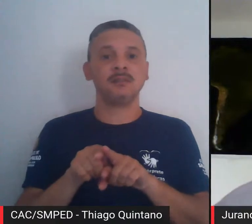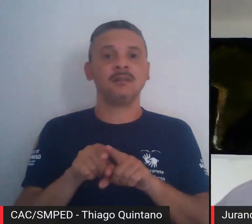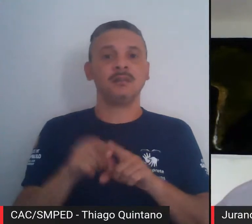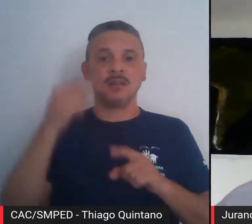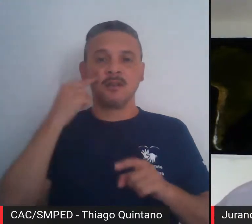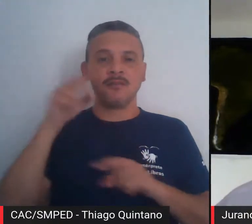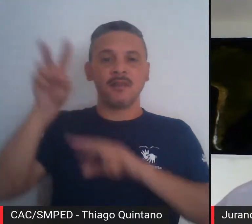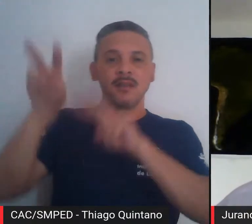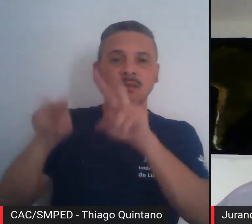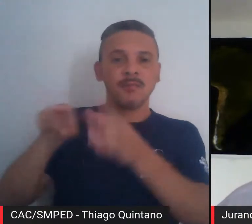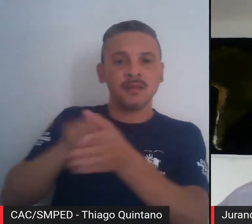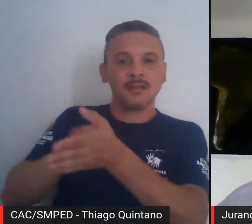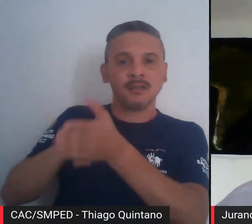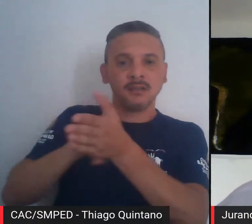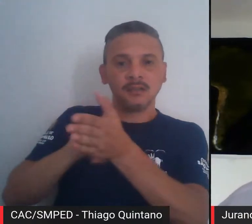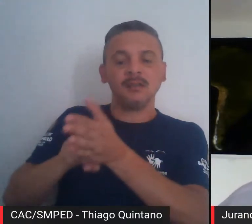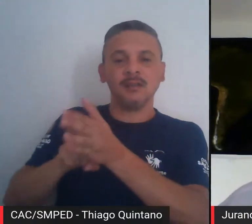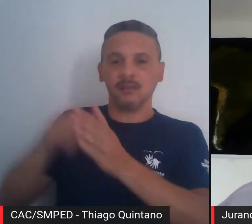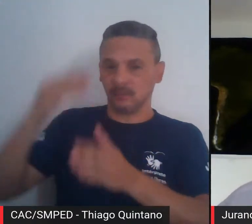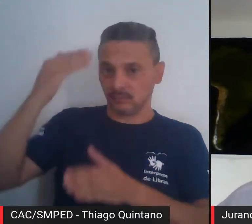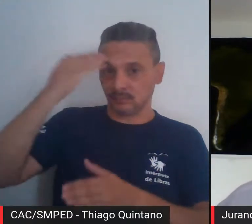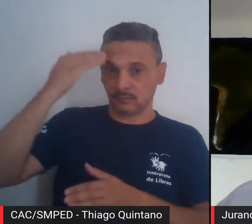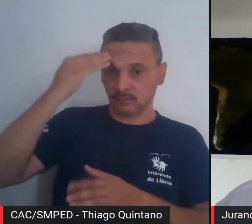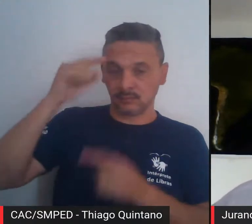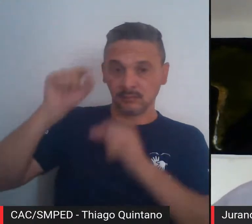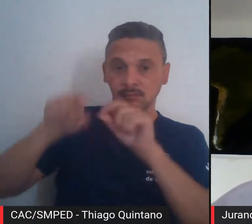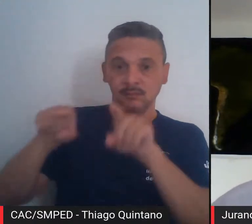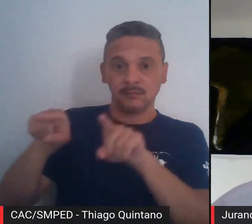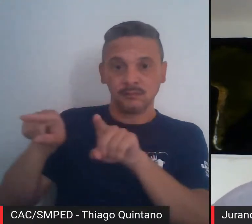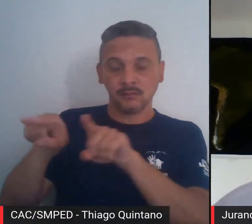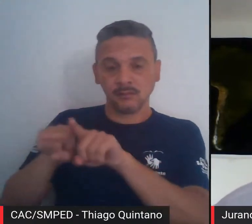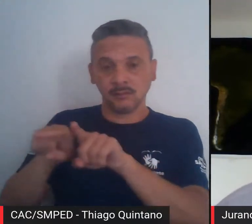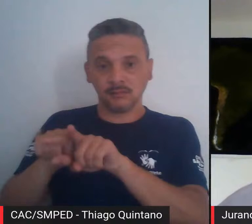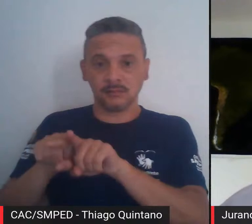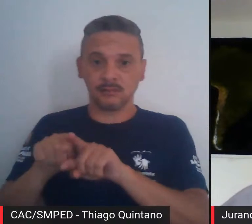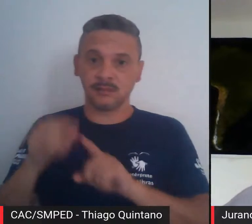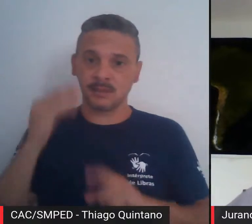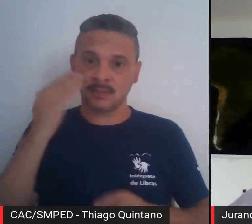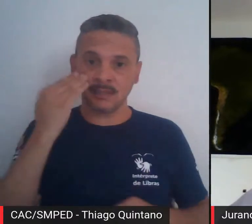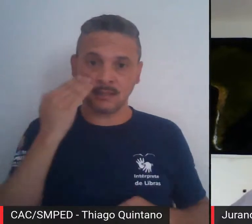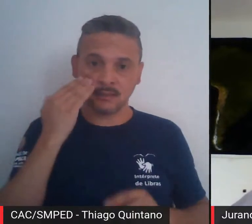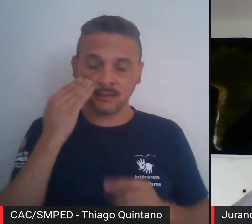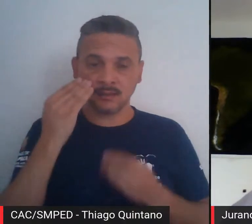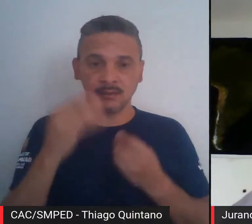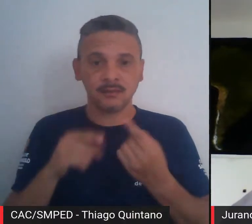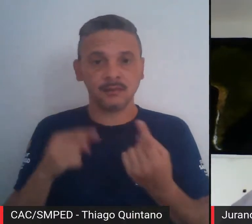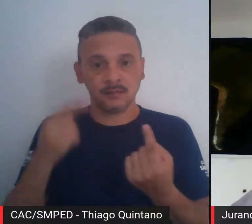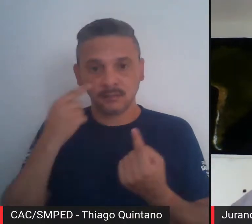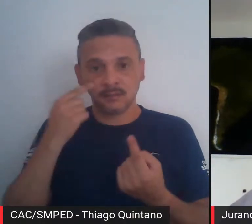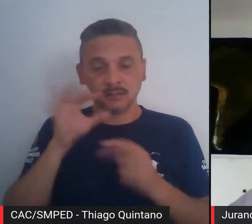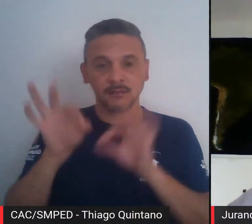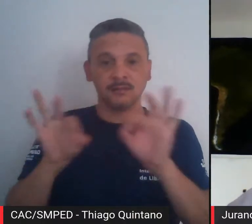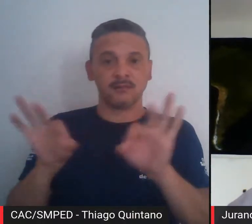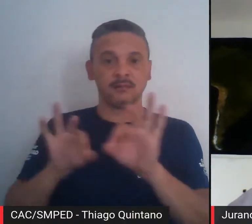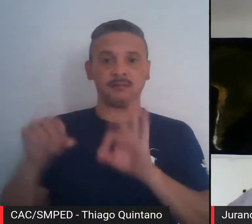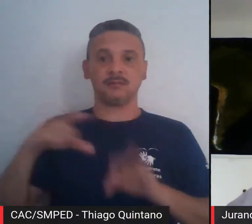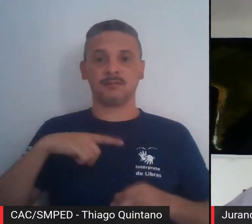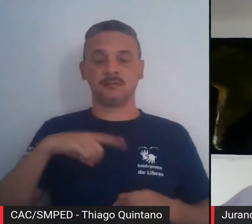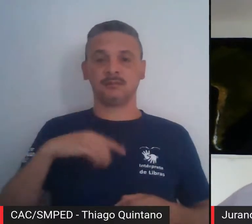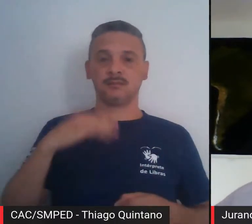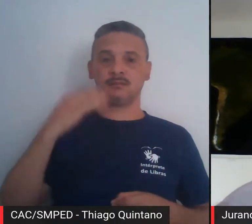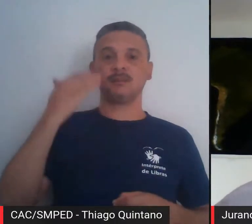pouco mais nessa perspectiva, nós vemos que o Pico de Zaraguá era um ponto de orientação para